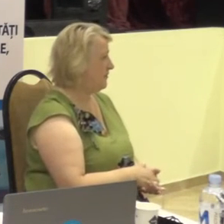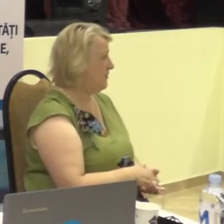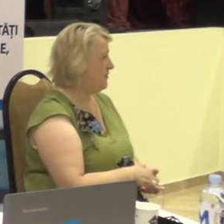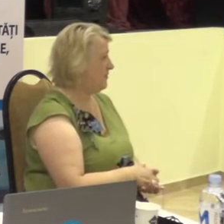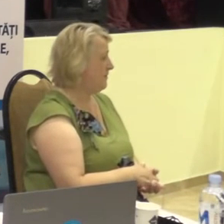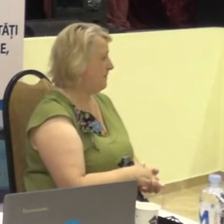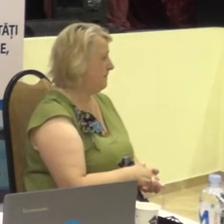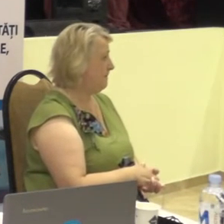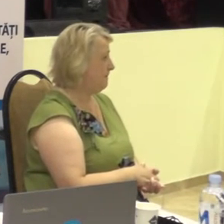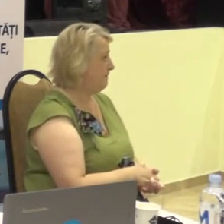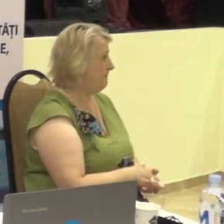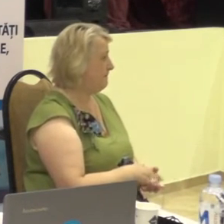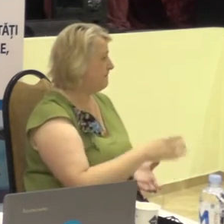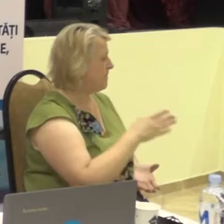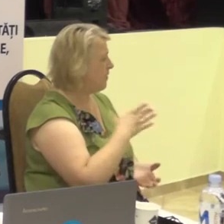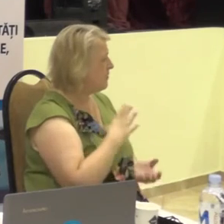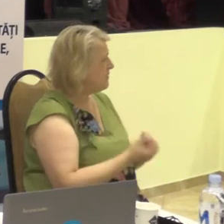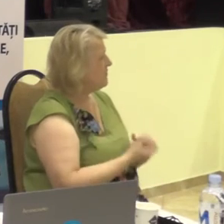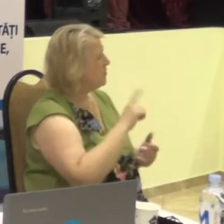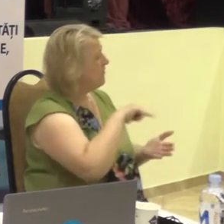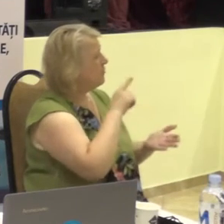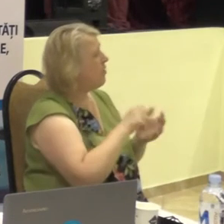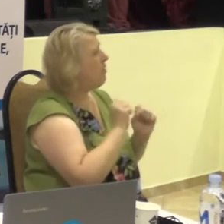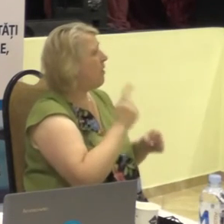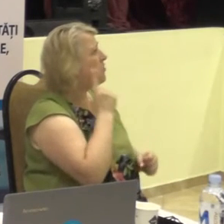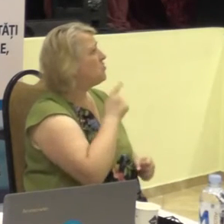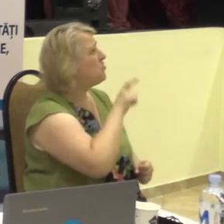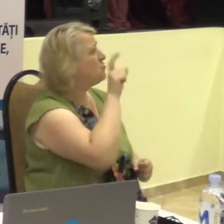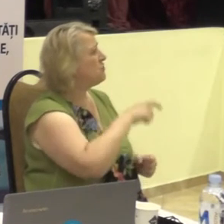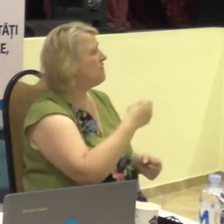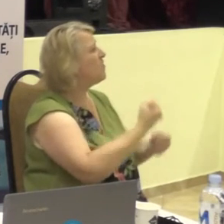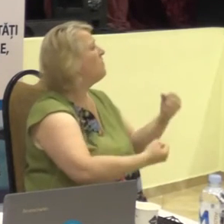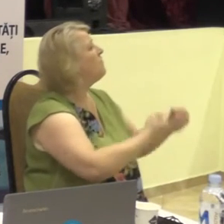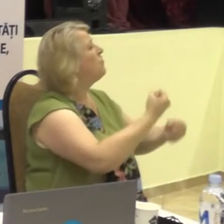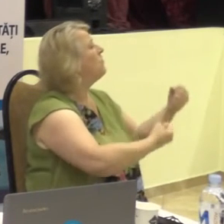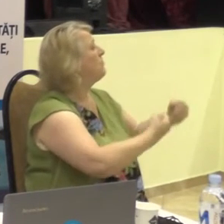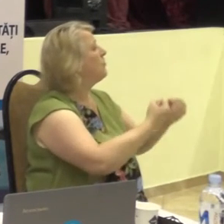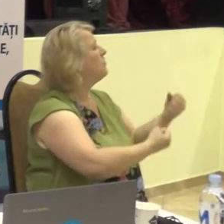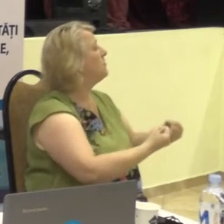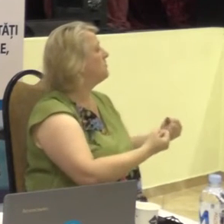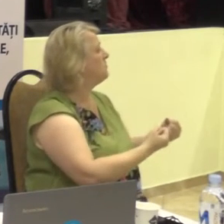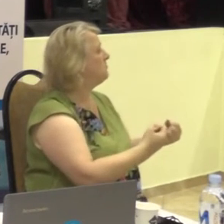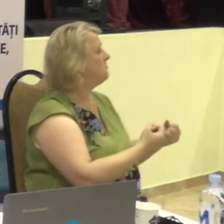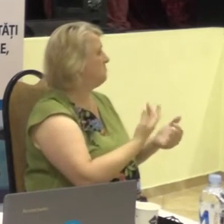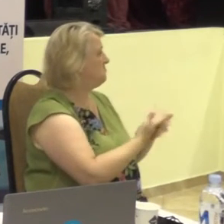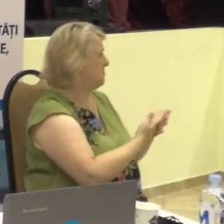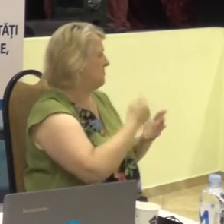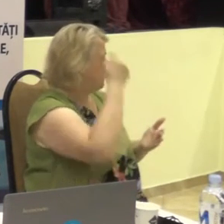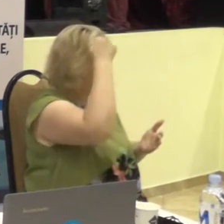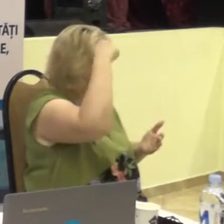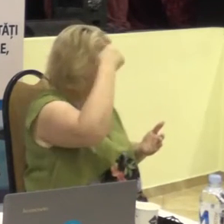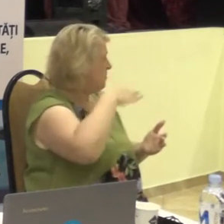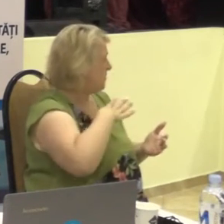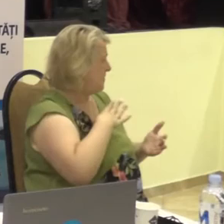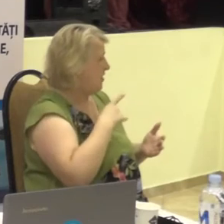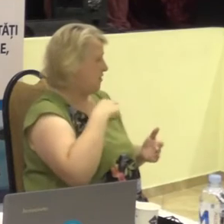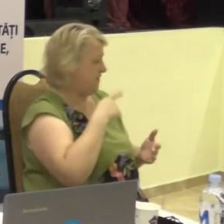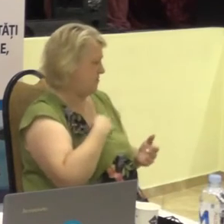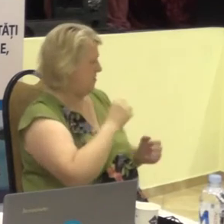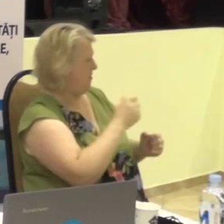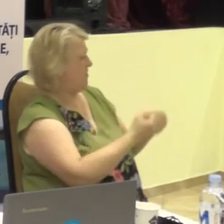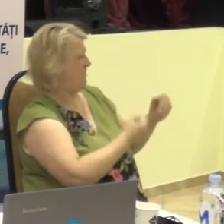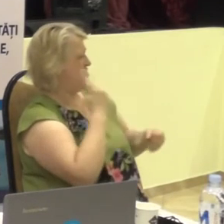V-ați văzut o dată întrebarea, cum o persoană surde conduce automobilul? Pentru a conduce,